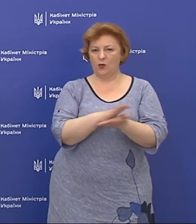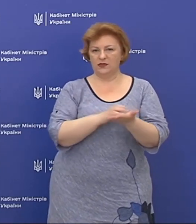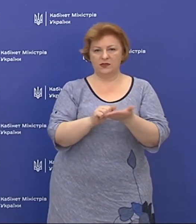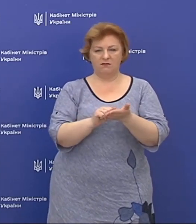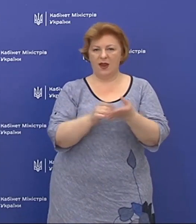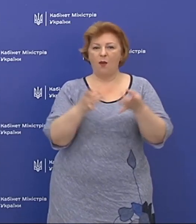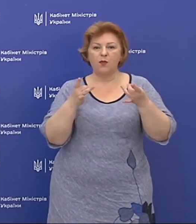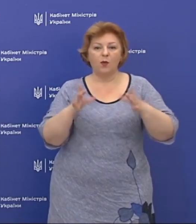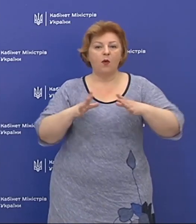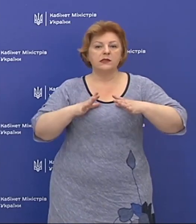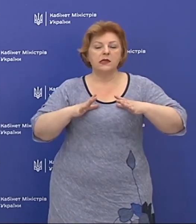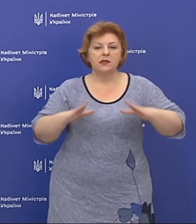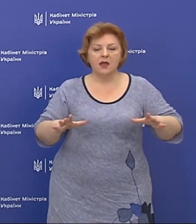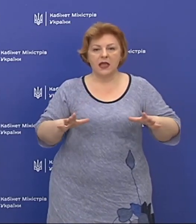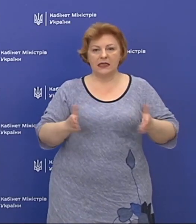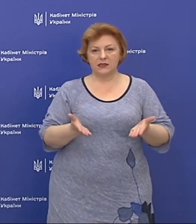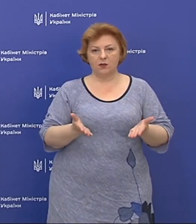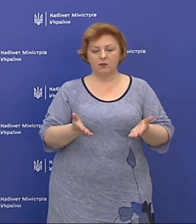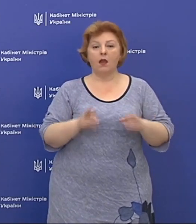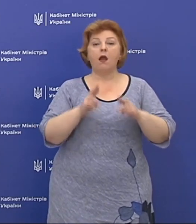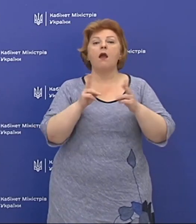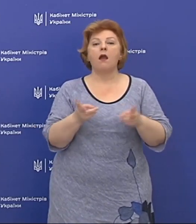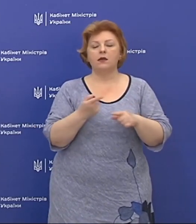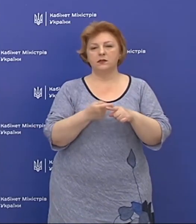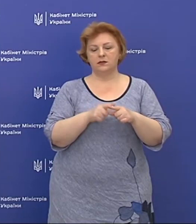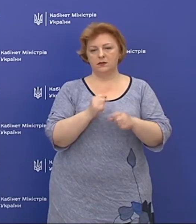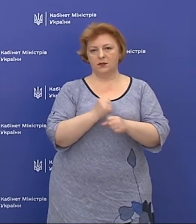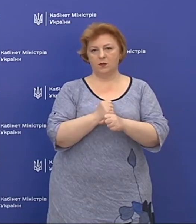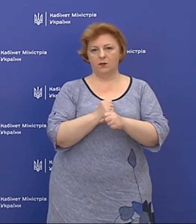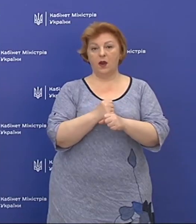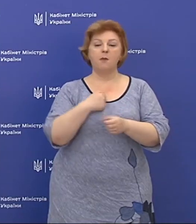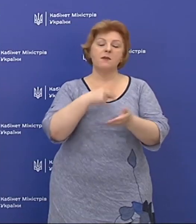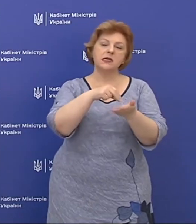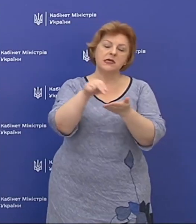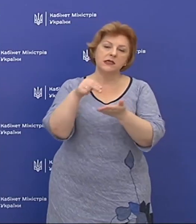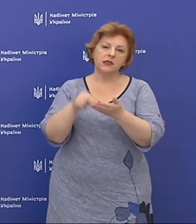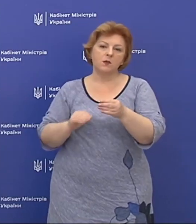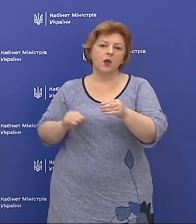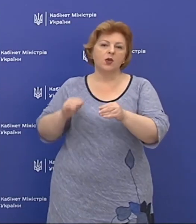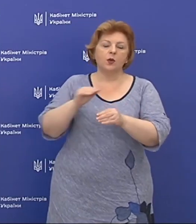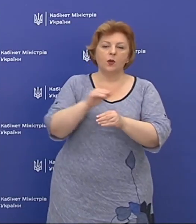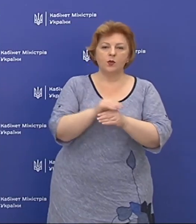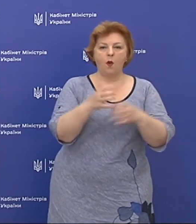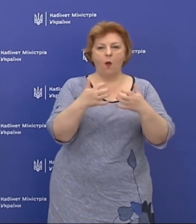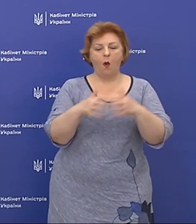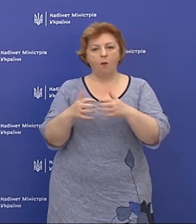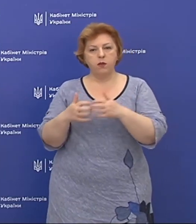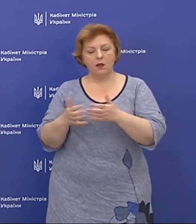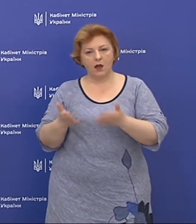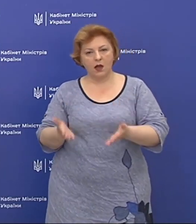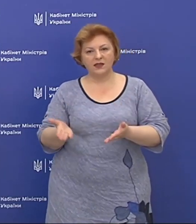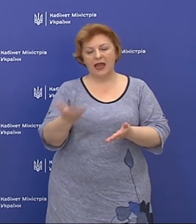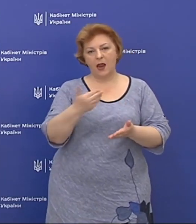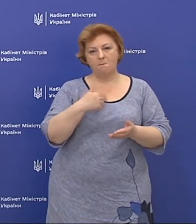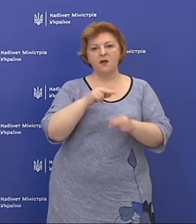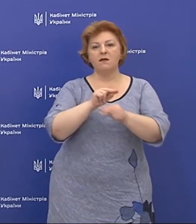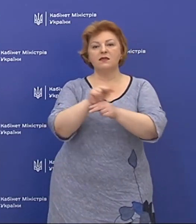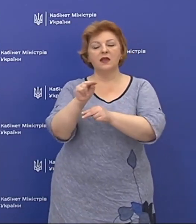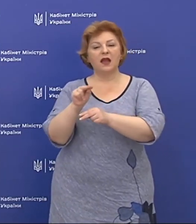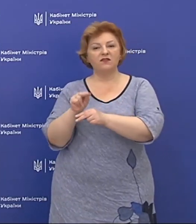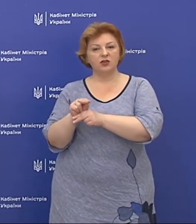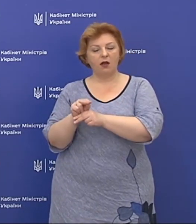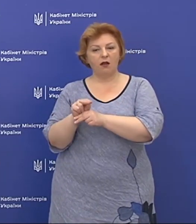її не існувало. Яким чином ми це робили? Ми закуповували додаткове обладнання і ми навчали